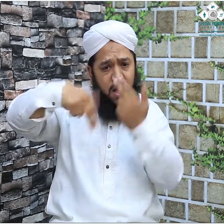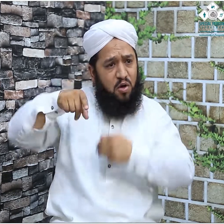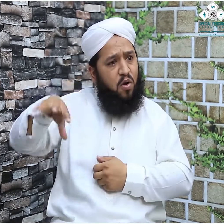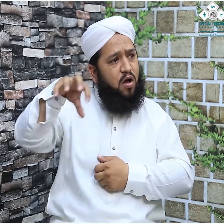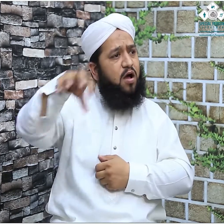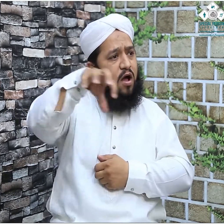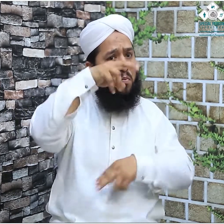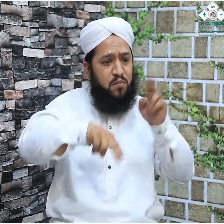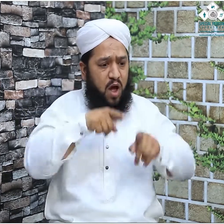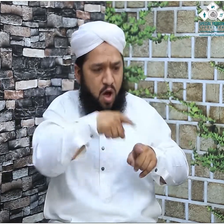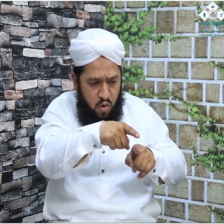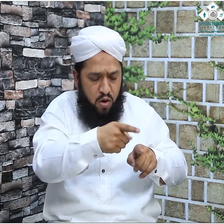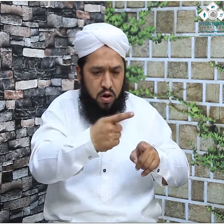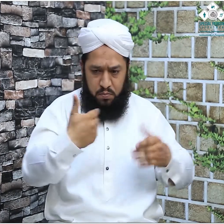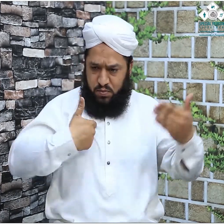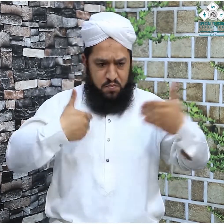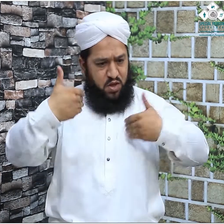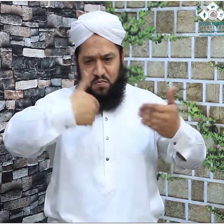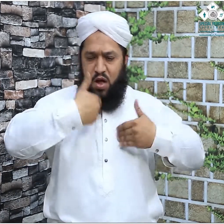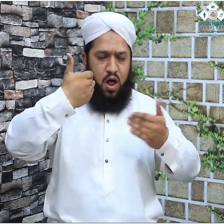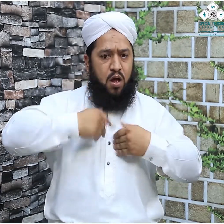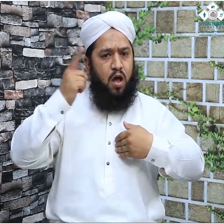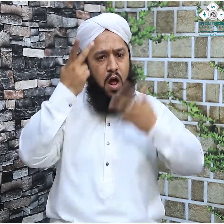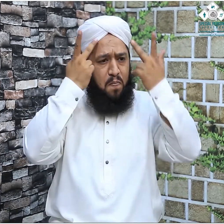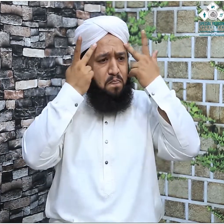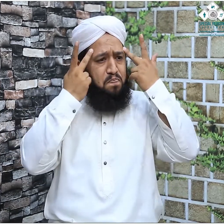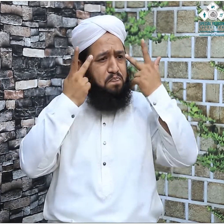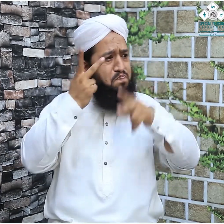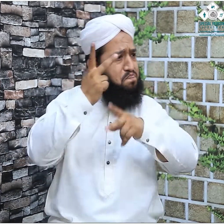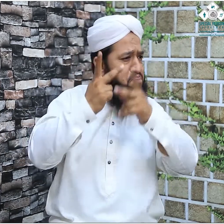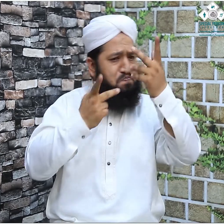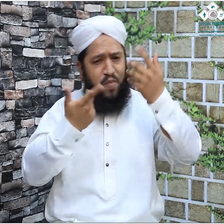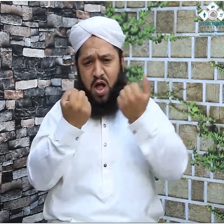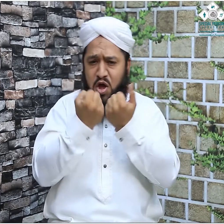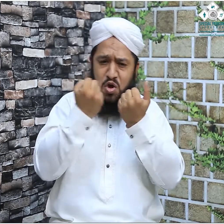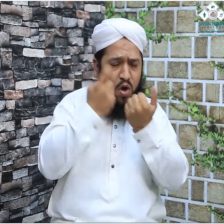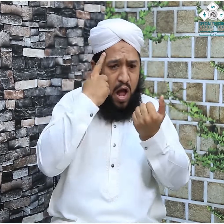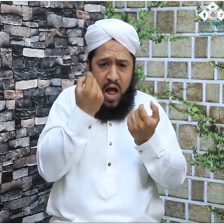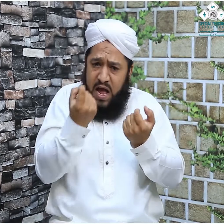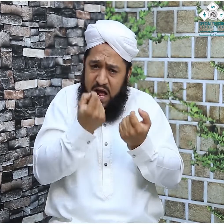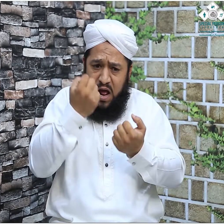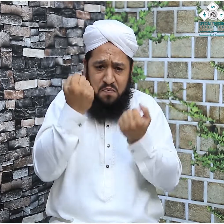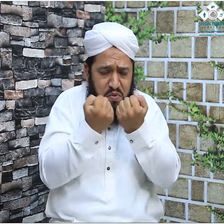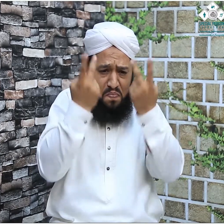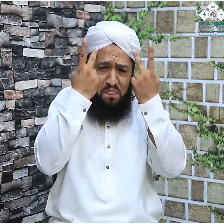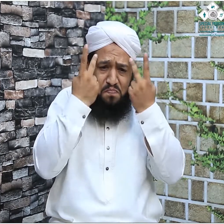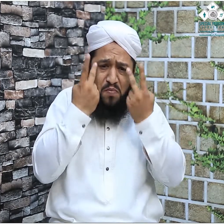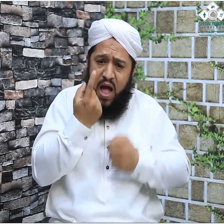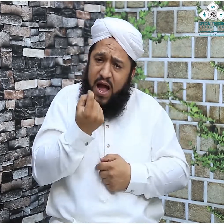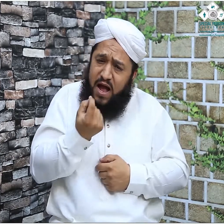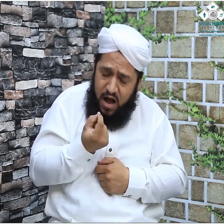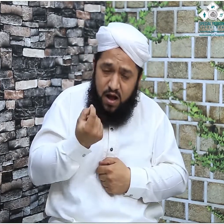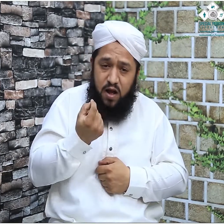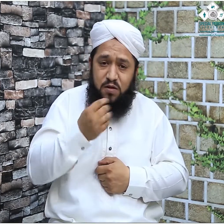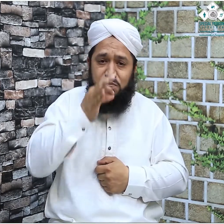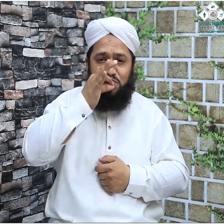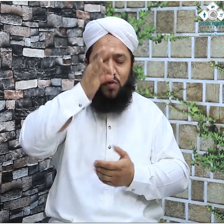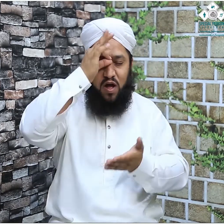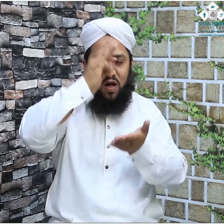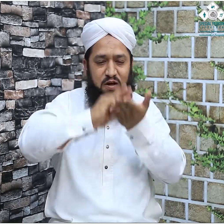کو لے کر ایک دوسرے کے خون کے پیاسے ہو گئے تھے قریب تھا کہ خون کی ندیاں بے اٹھتیں نبی پاک علیہ السلام نے ایک ایسا ڈیسیشن